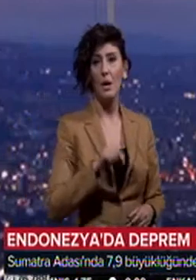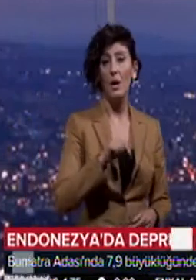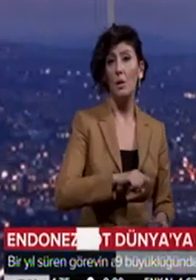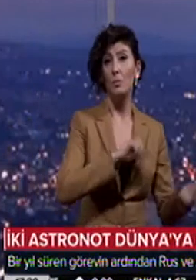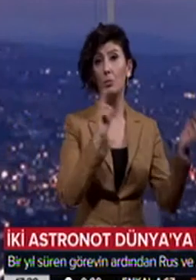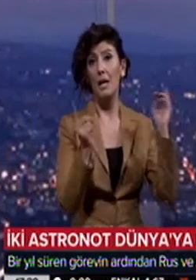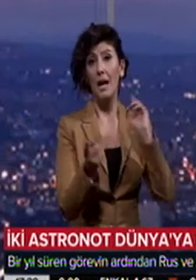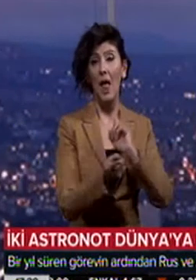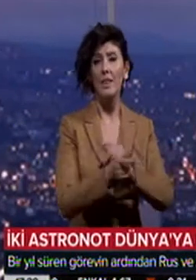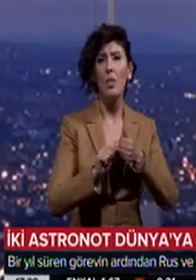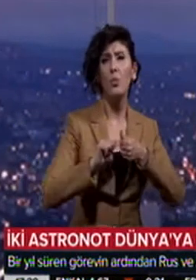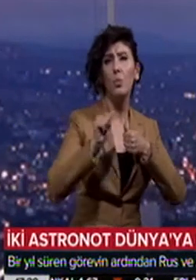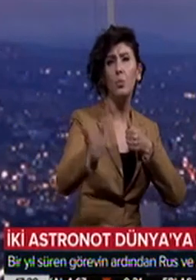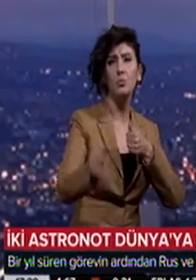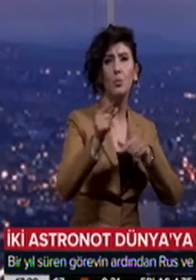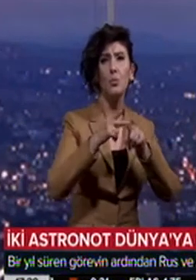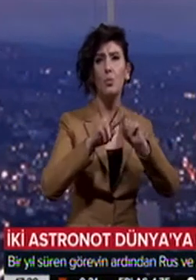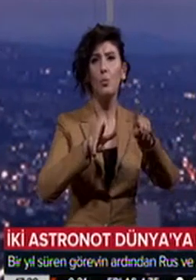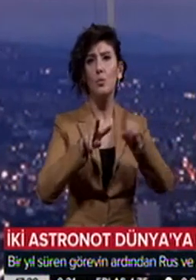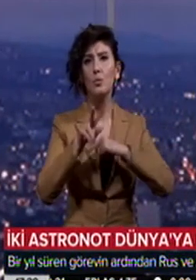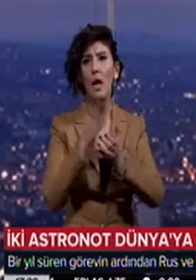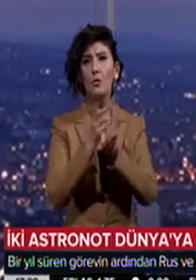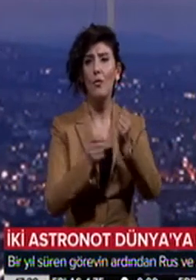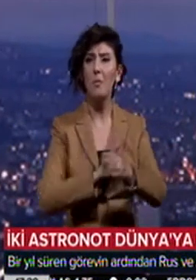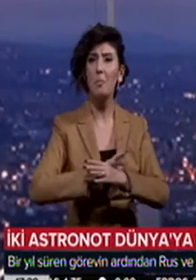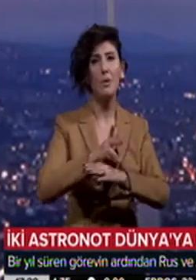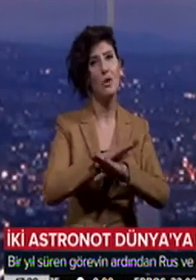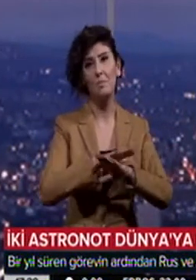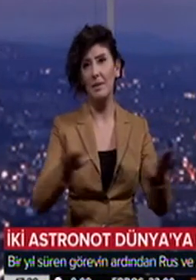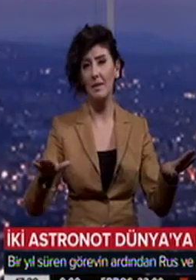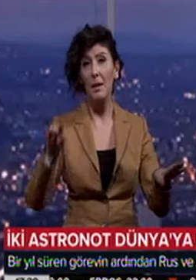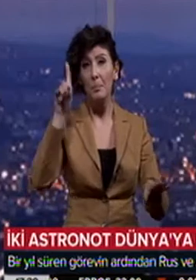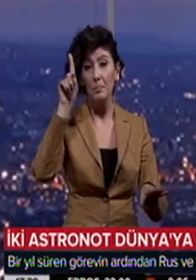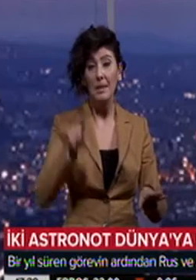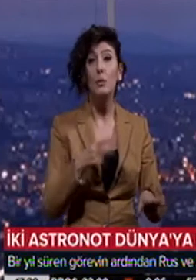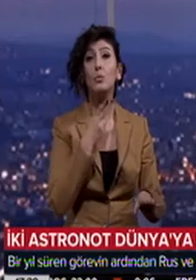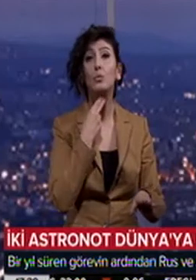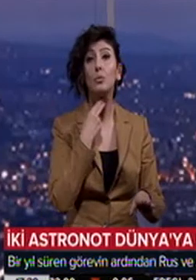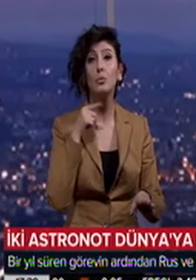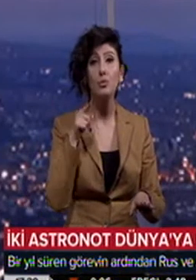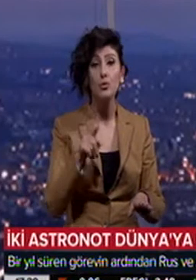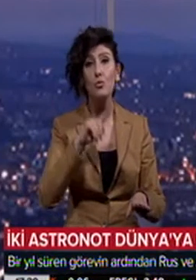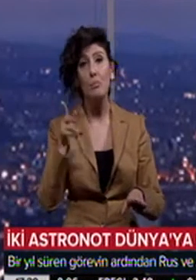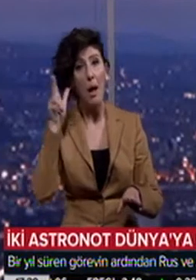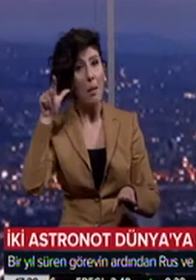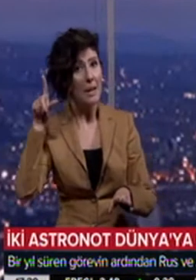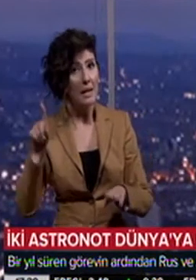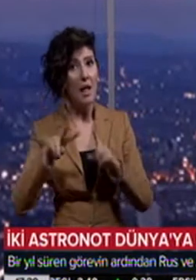Bugüne kadarki en uzun uzay görevi başarıyla tamamlandı. Biri Rus kozmonot ve bir Amerikalı astronot,